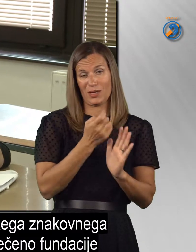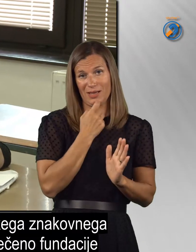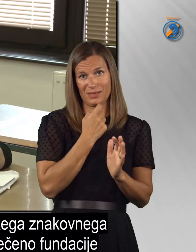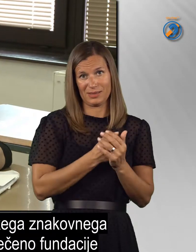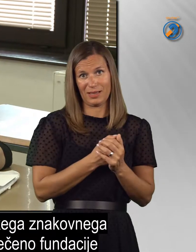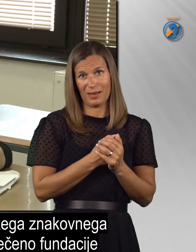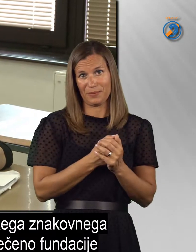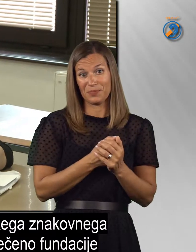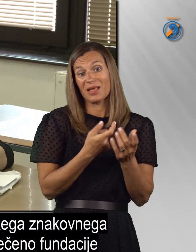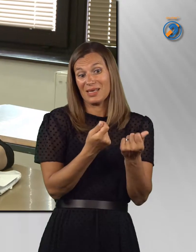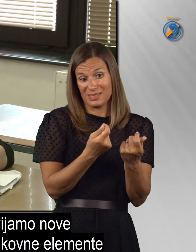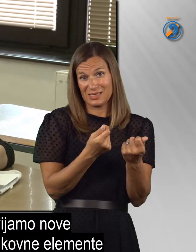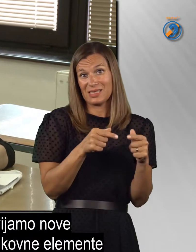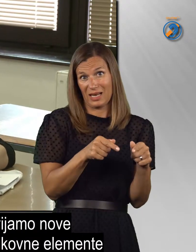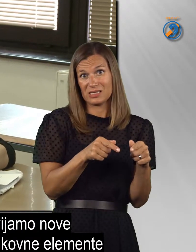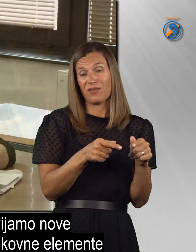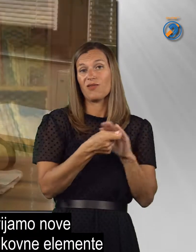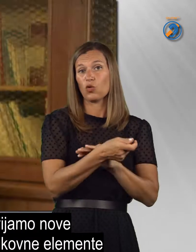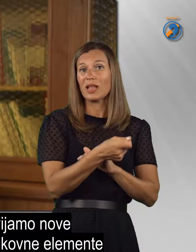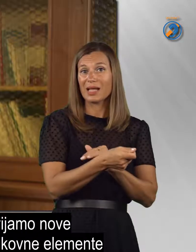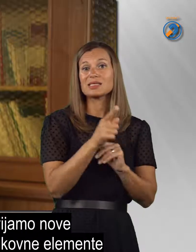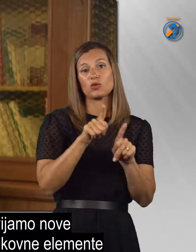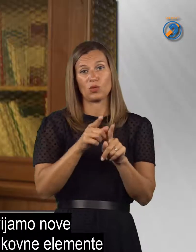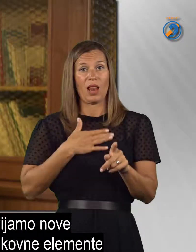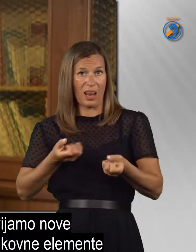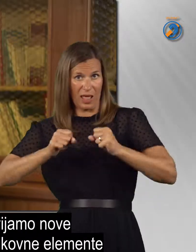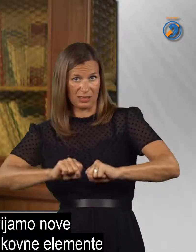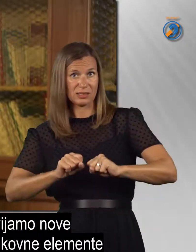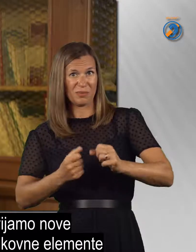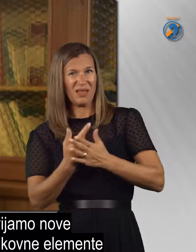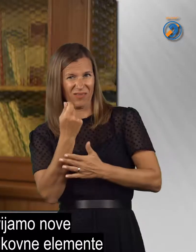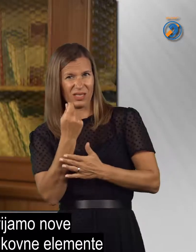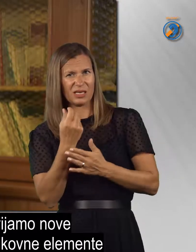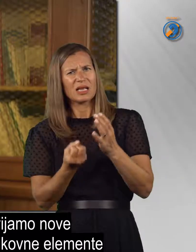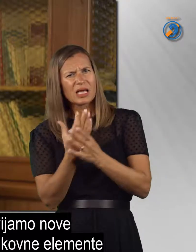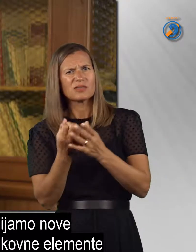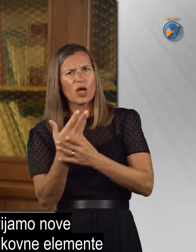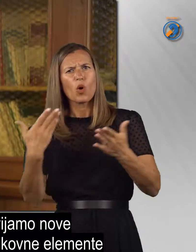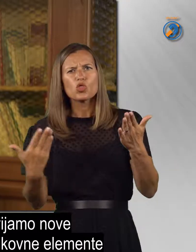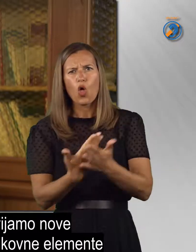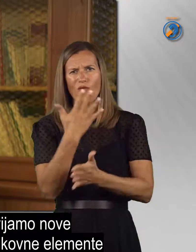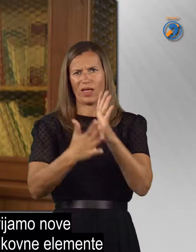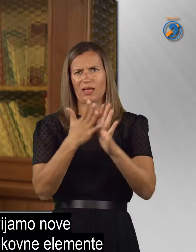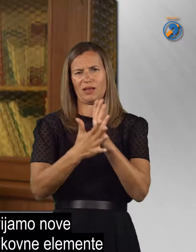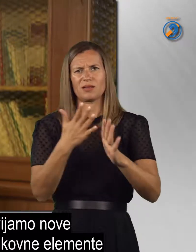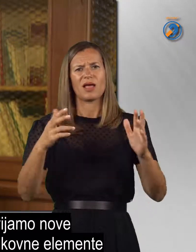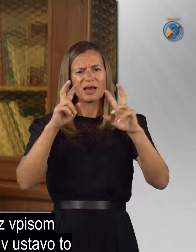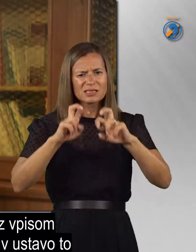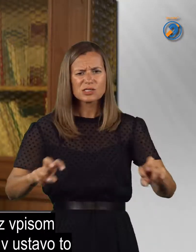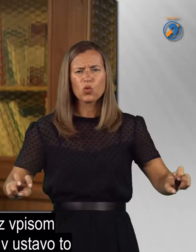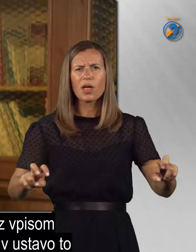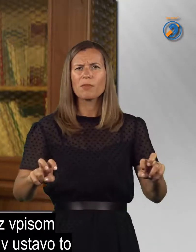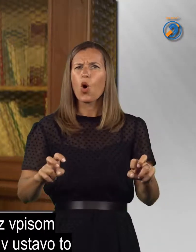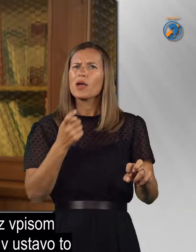sredstvi, kot rečeno, fundacije in lastnimi viri, razvijamo nove kretnje, raziskujemo jezikovne elemente